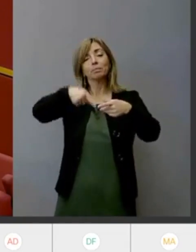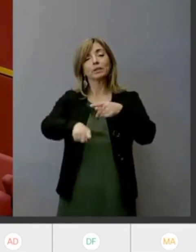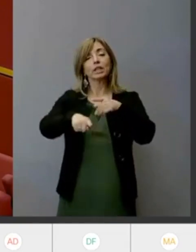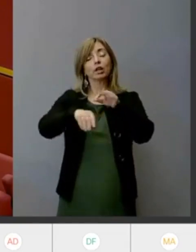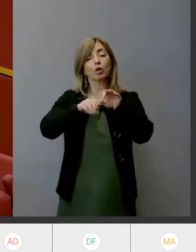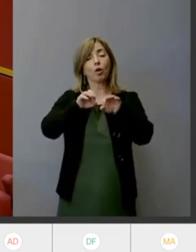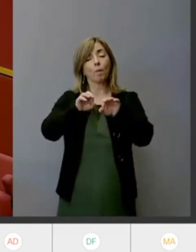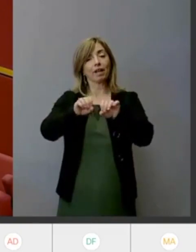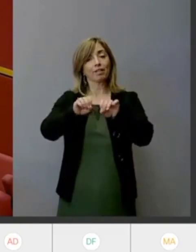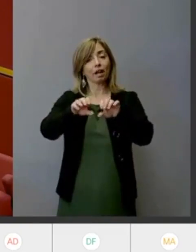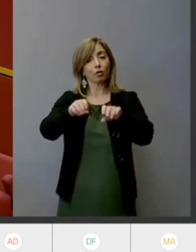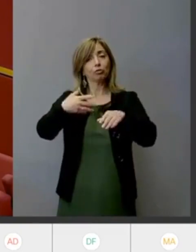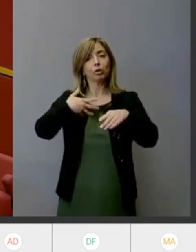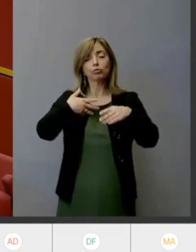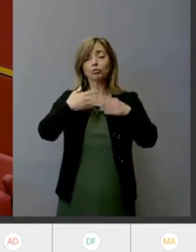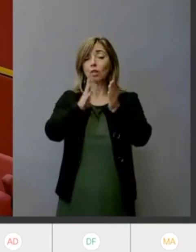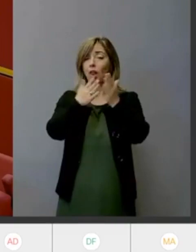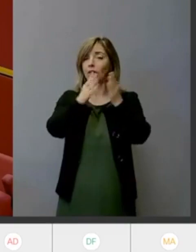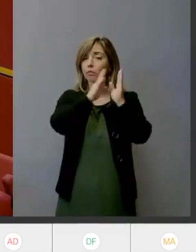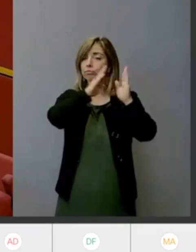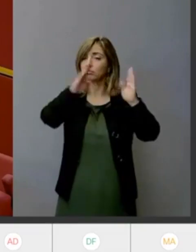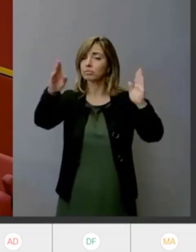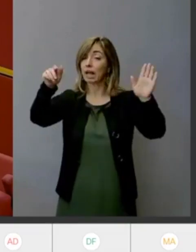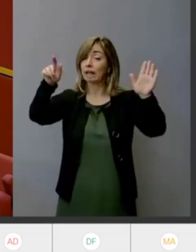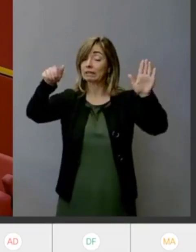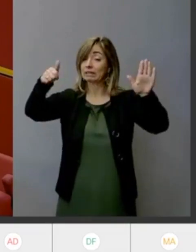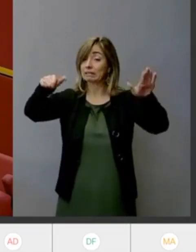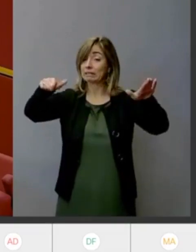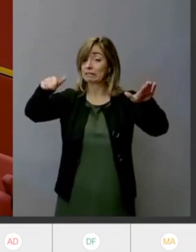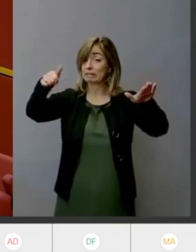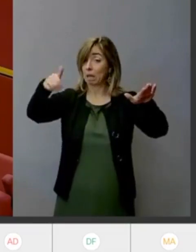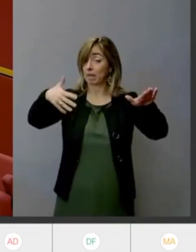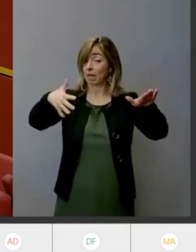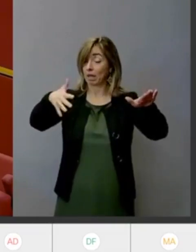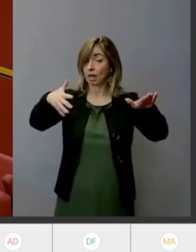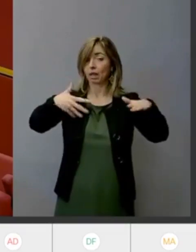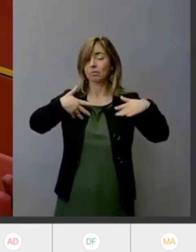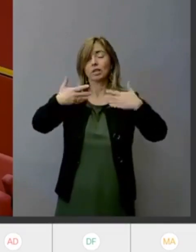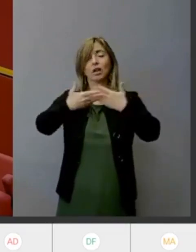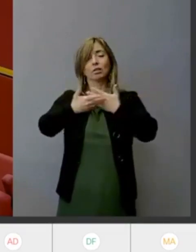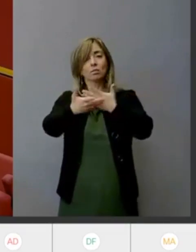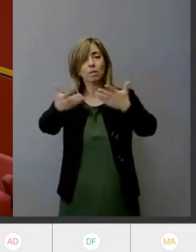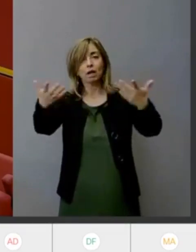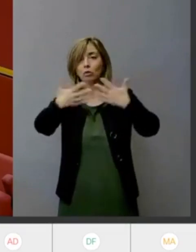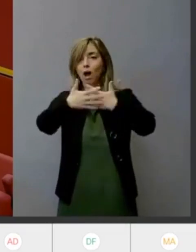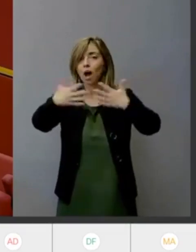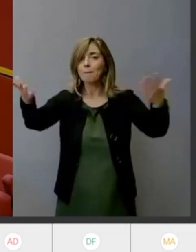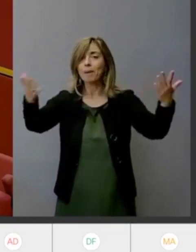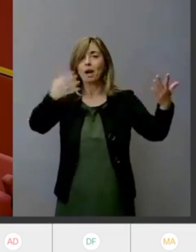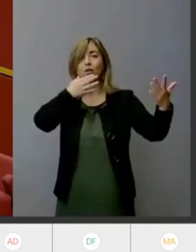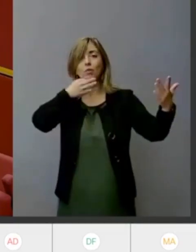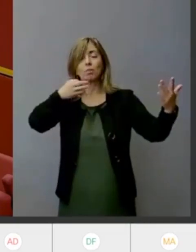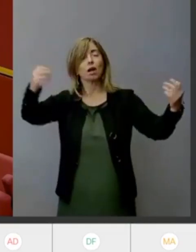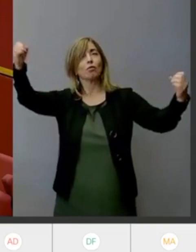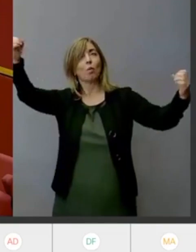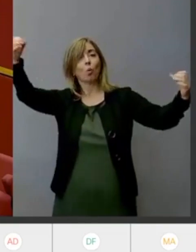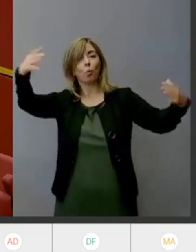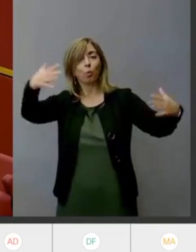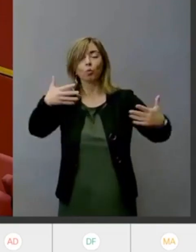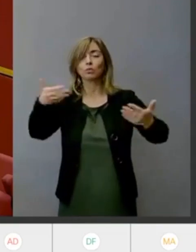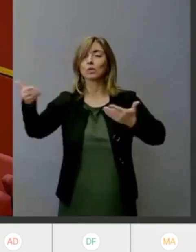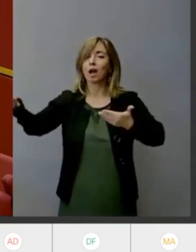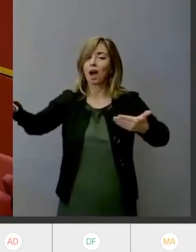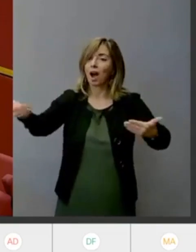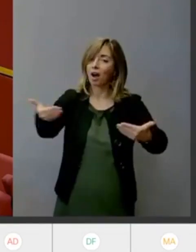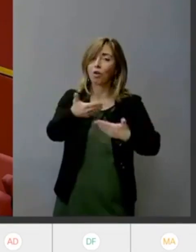attività con scuole e associazioni. Uno spazio aperto, bello, solare, accogliente e solidale dove si incontrano culture